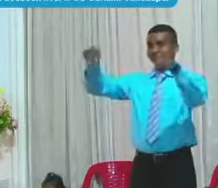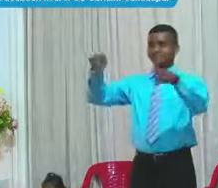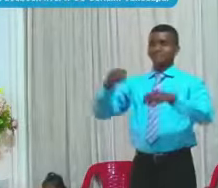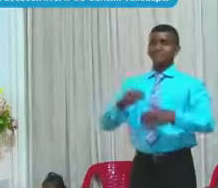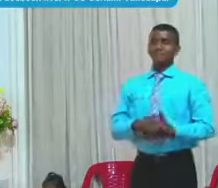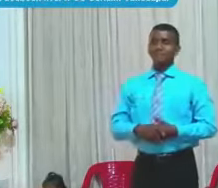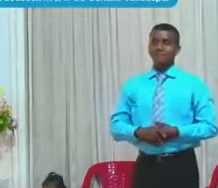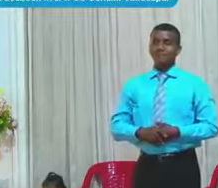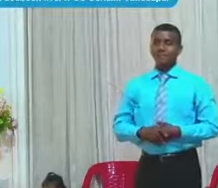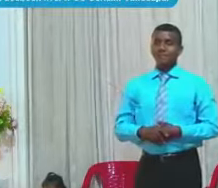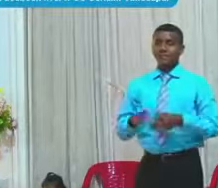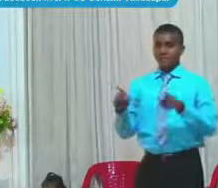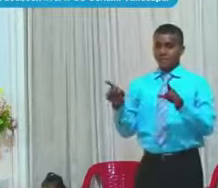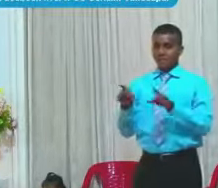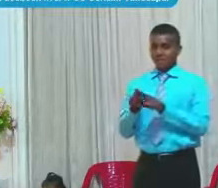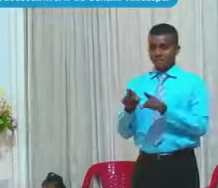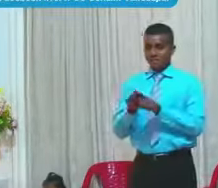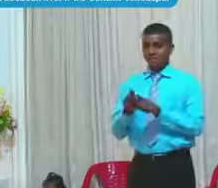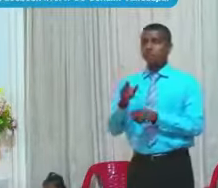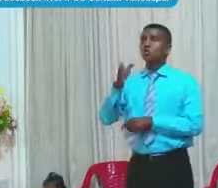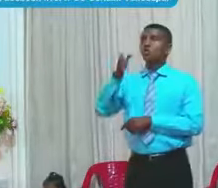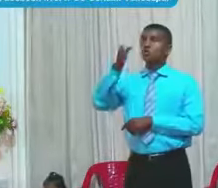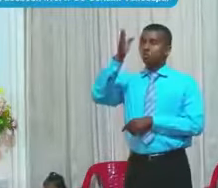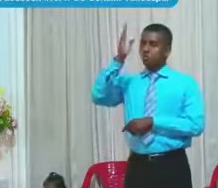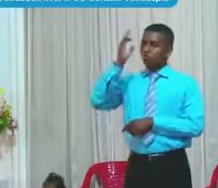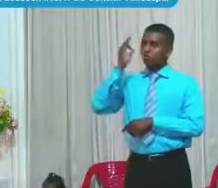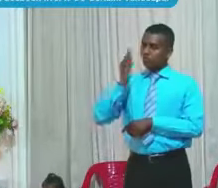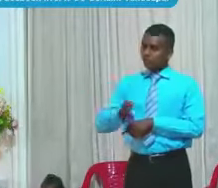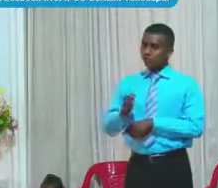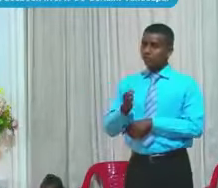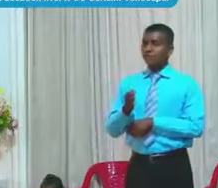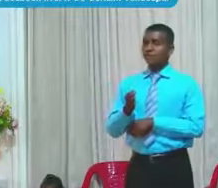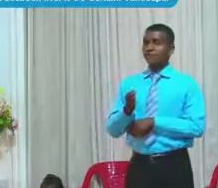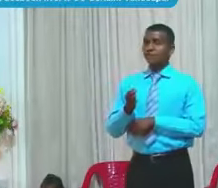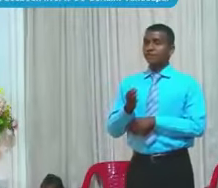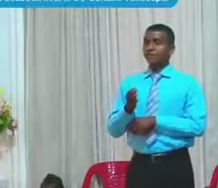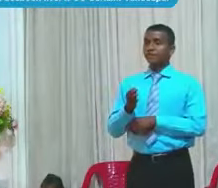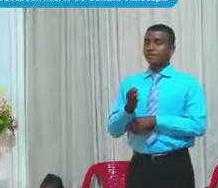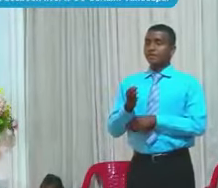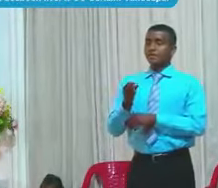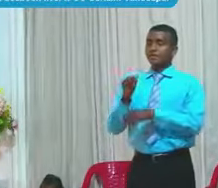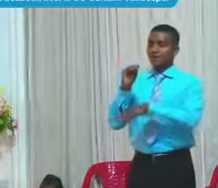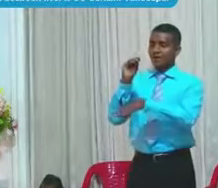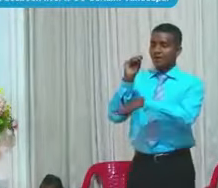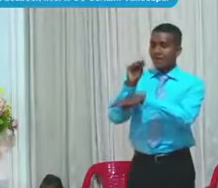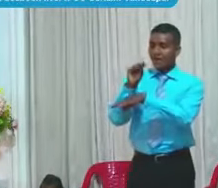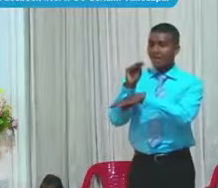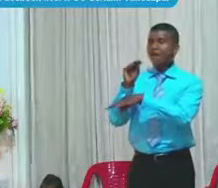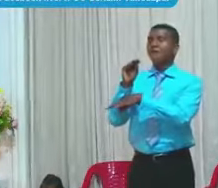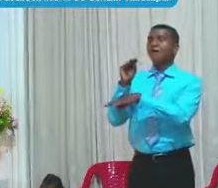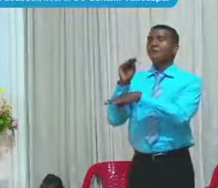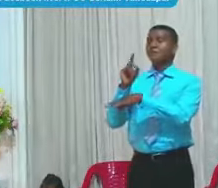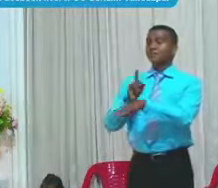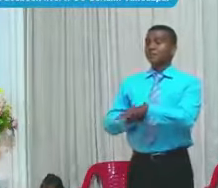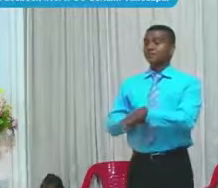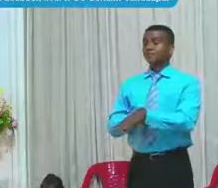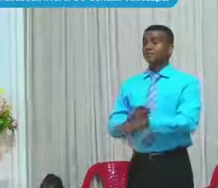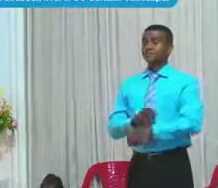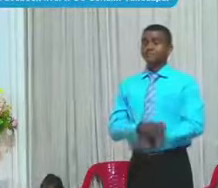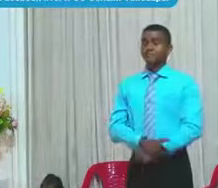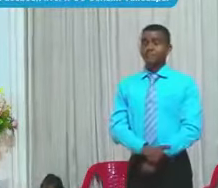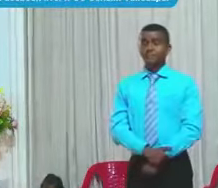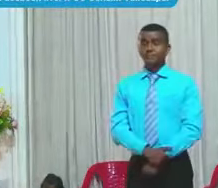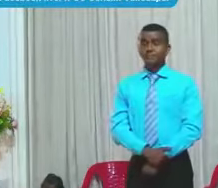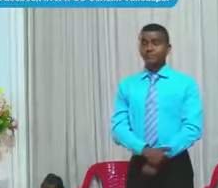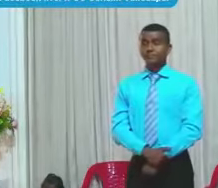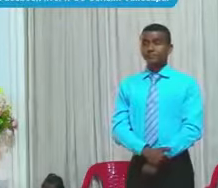Hermanos Dios Siempre Nos habla Y nos habla A tiempo ¿Y